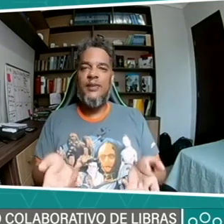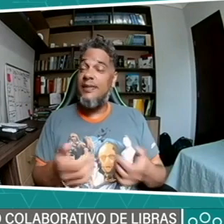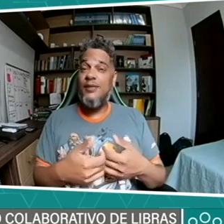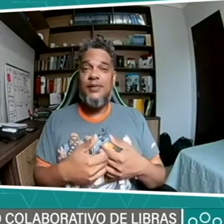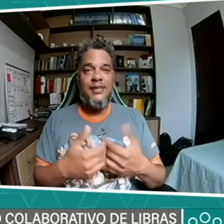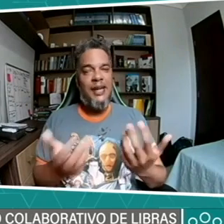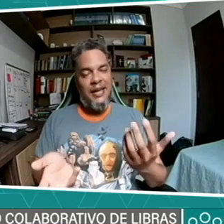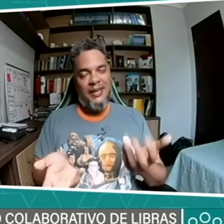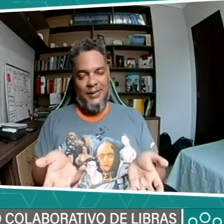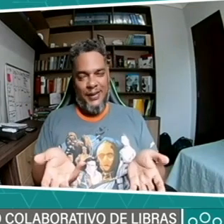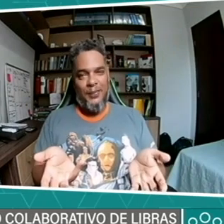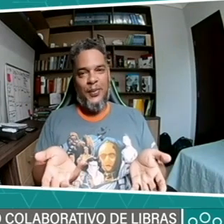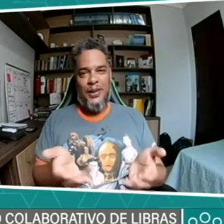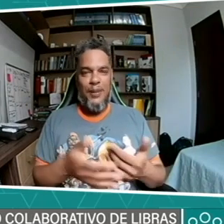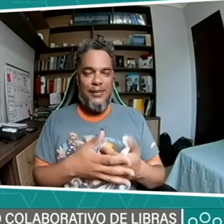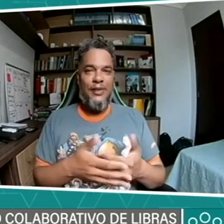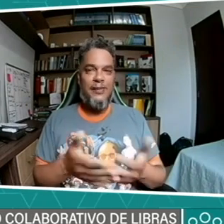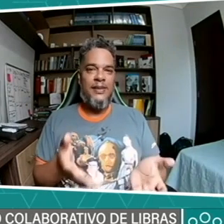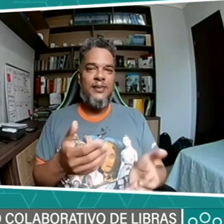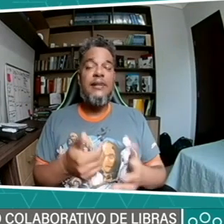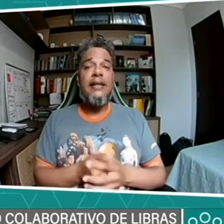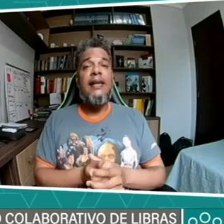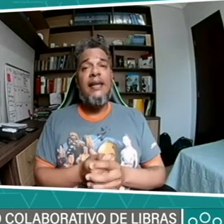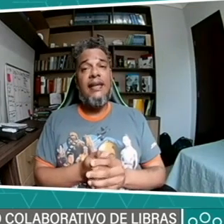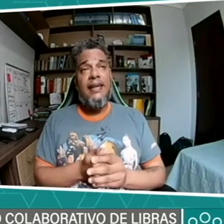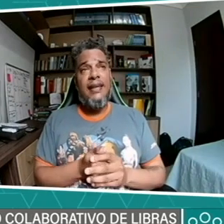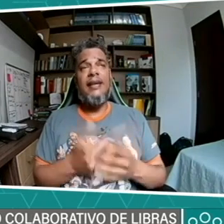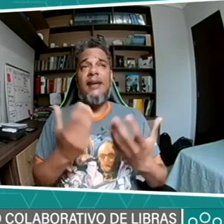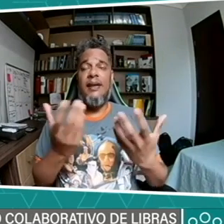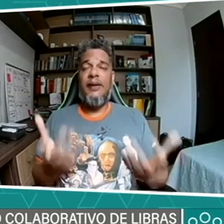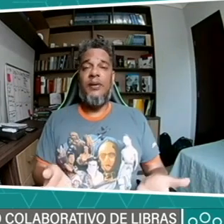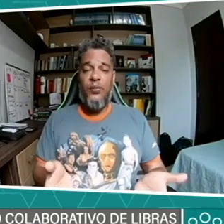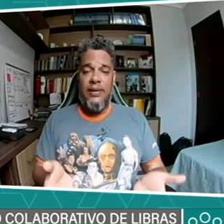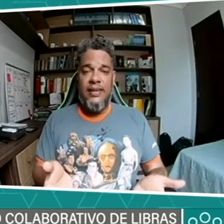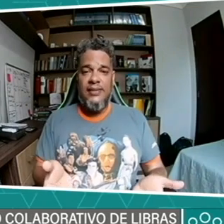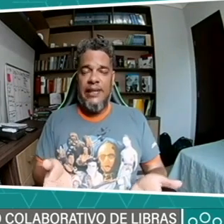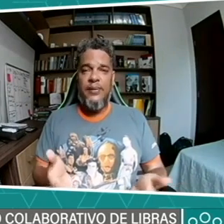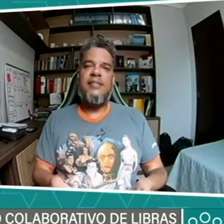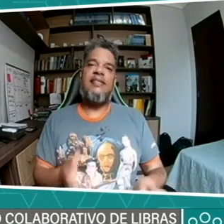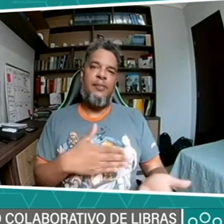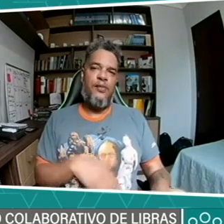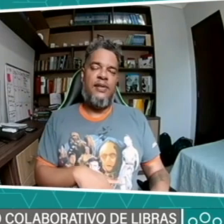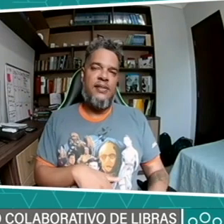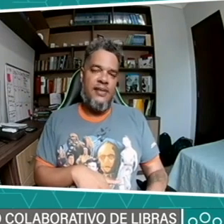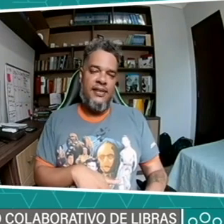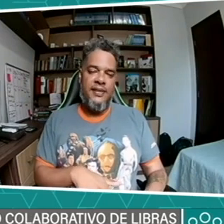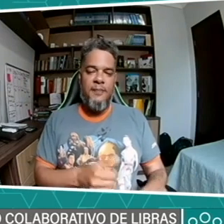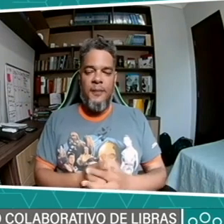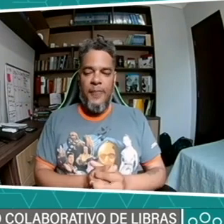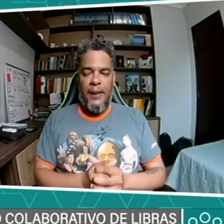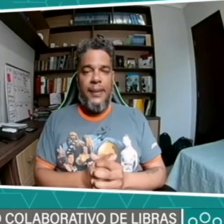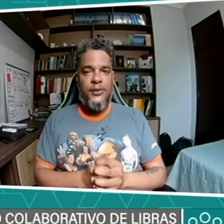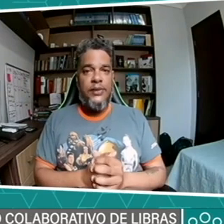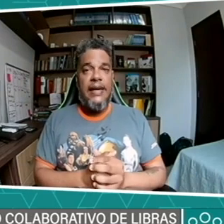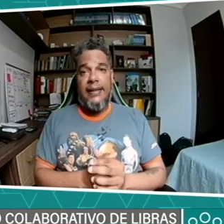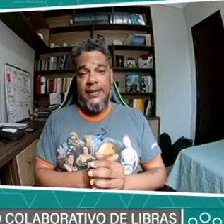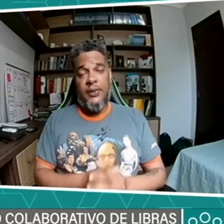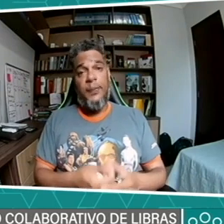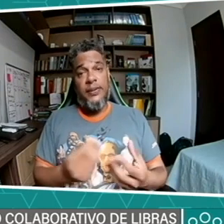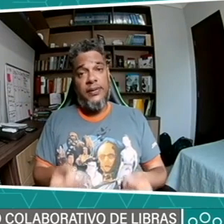tivesse, seria bom, Mas, infelizmente, não tem. E uma das línguas sempre vai sair prejudicada. Então, é por isso que é